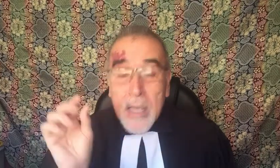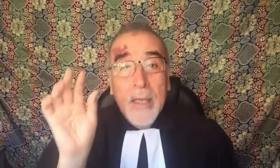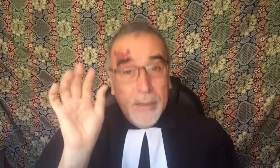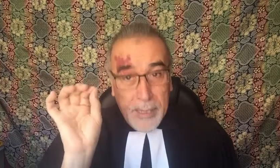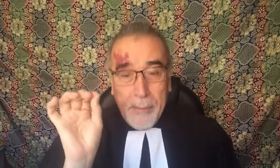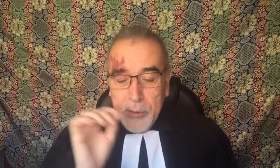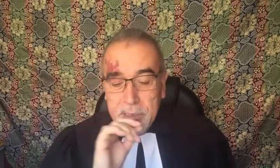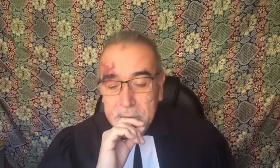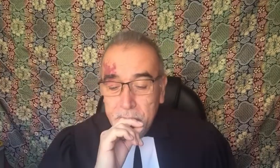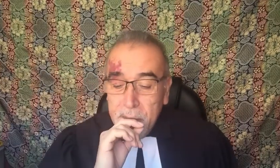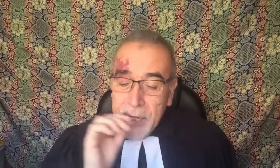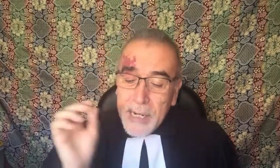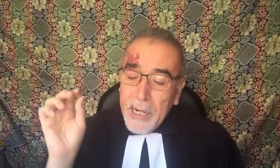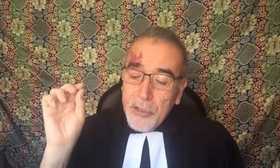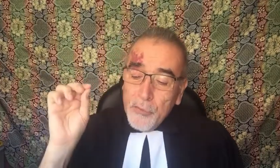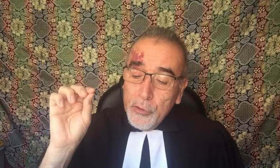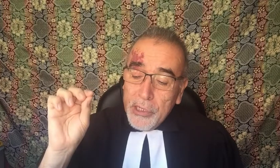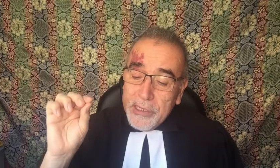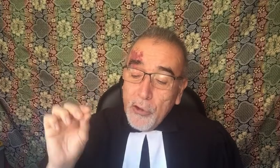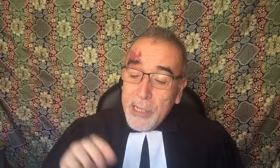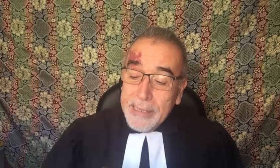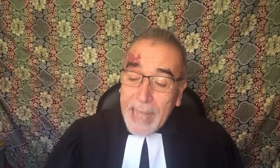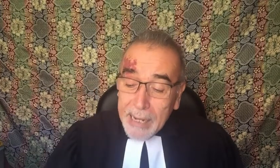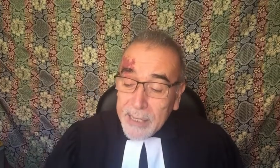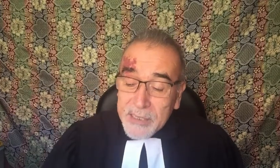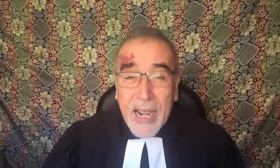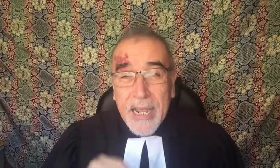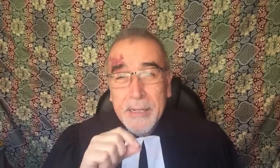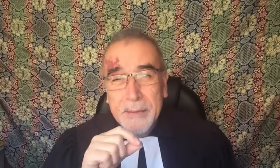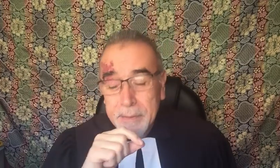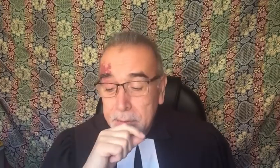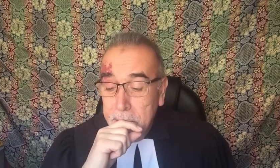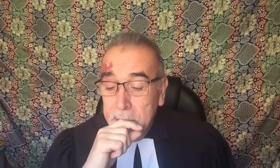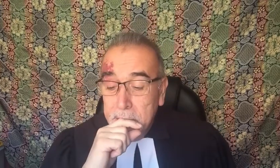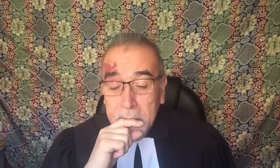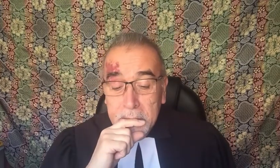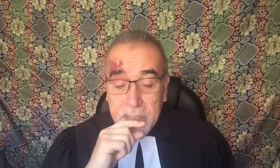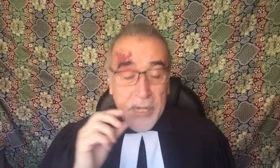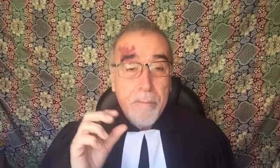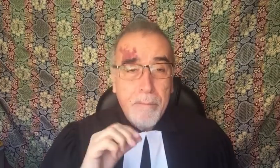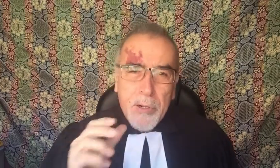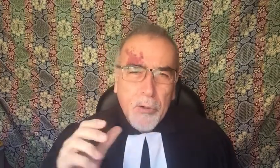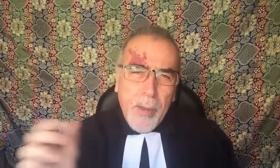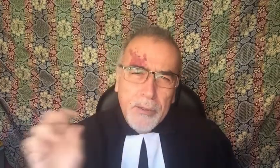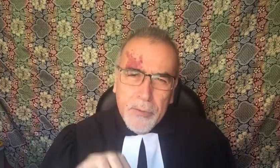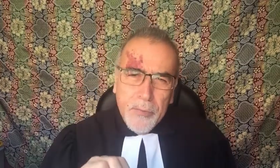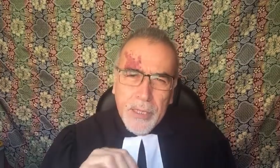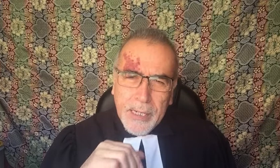Decapolis era la región fronteriza oriental de Israel y del imperio romano en aquellos